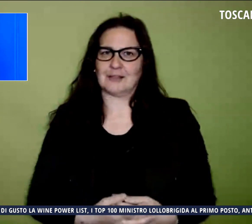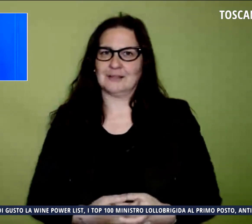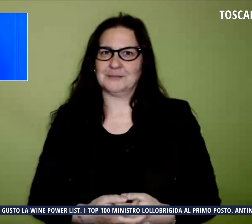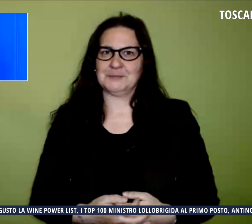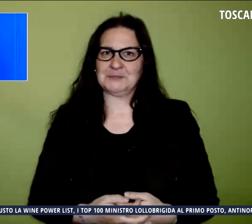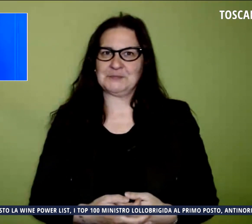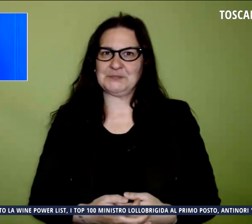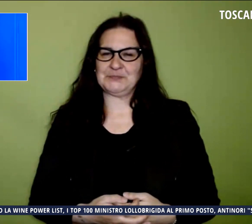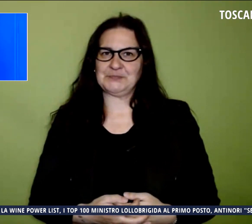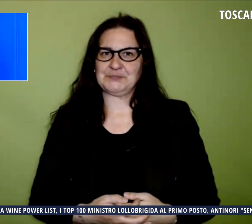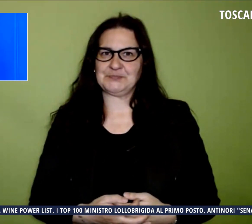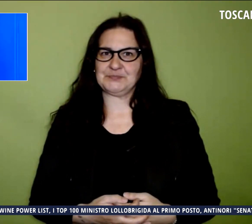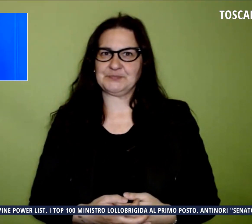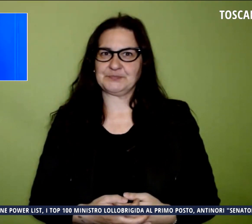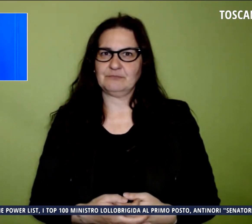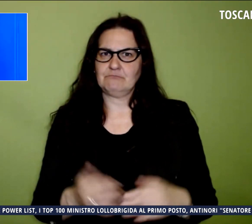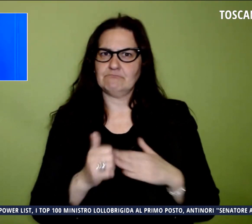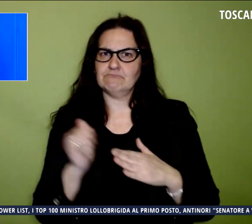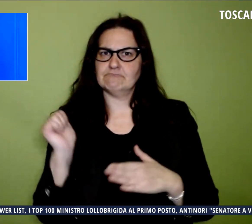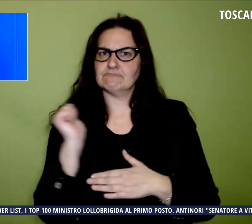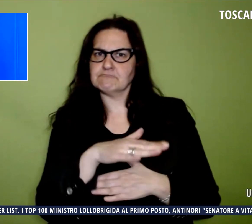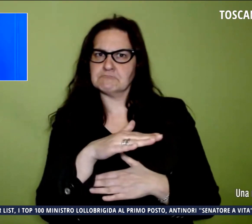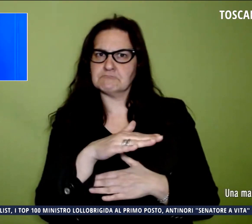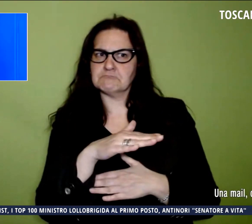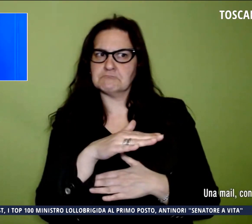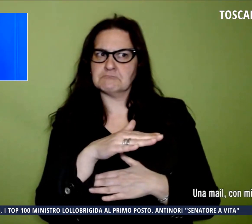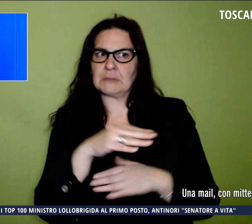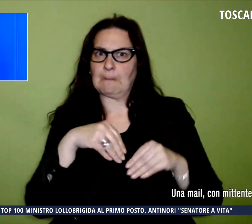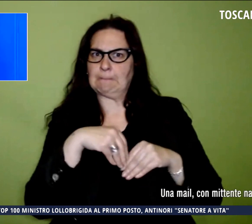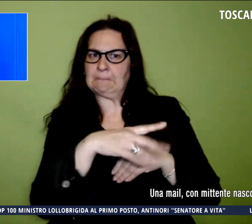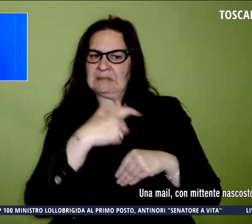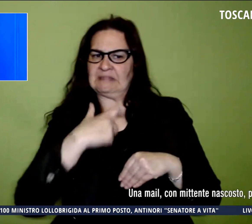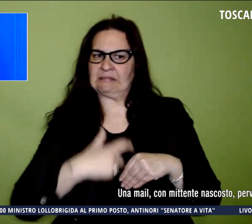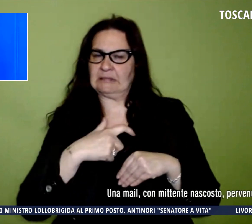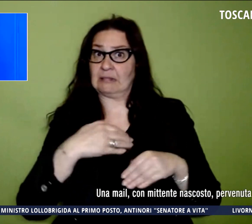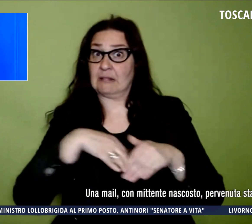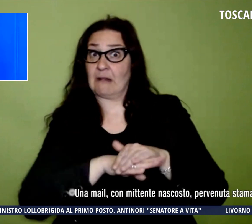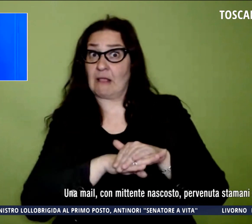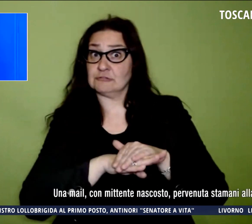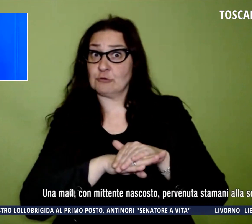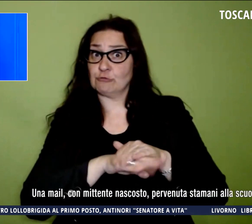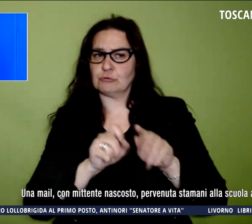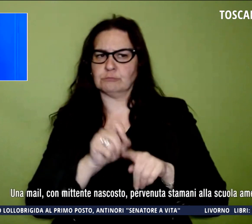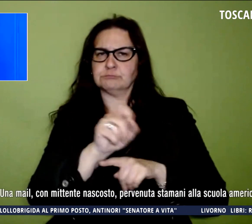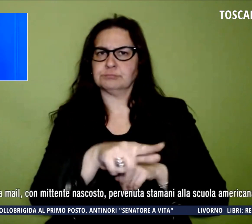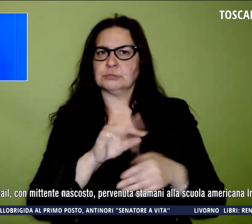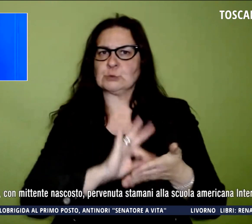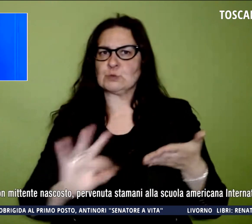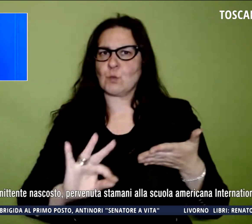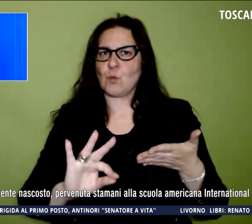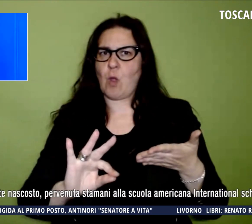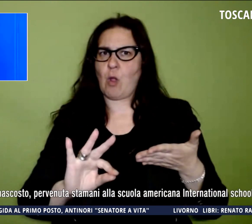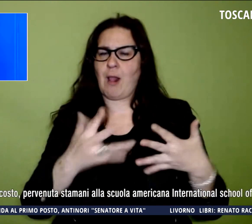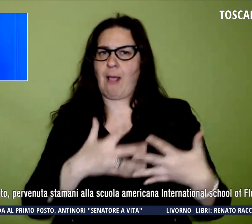Una mail, committente nascosto, pervenuta stamani alla Scuola Americana International School of Florence,